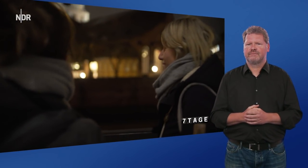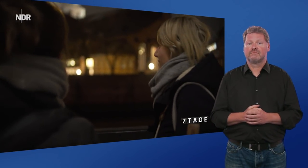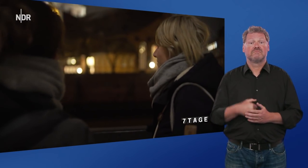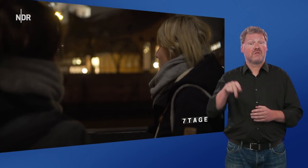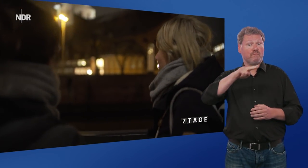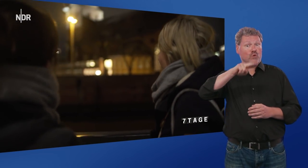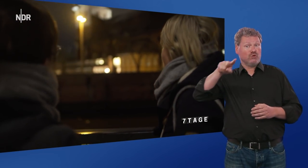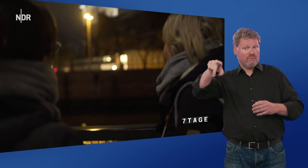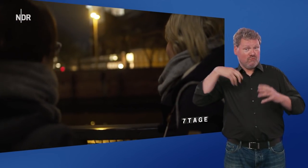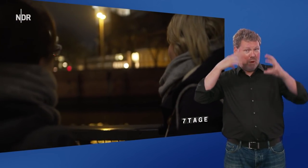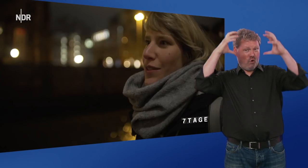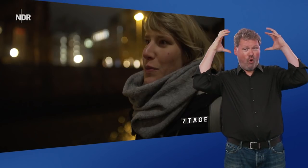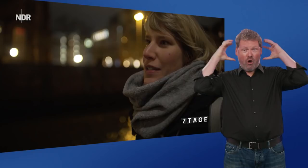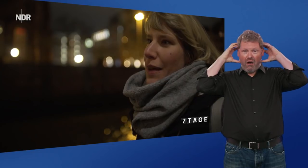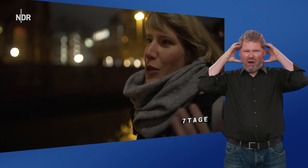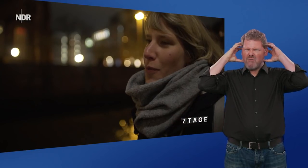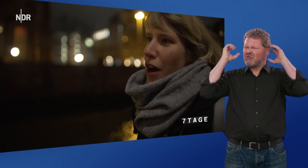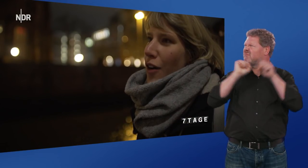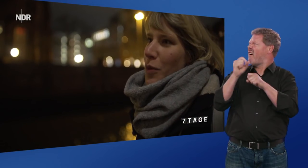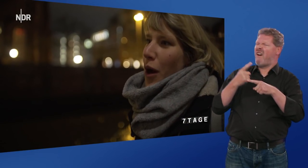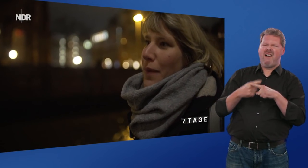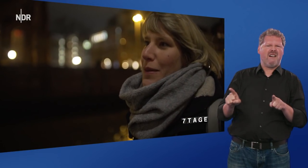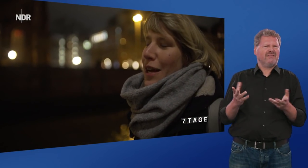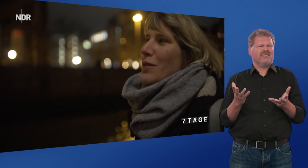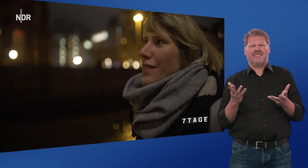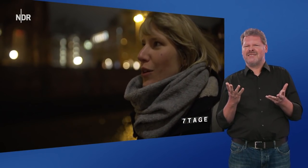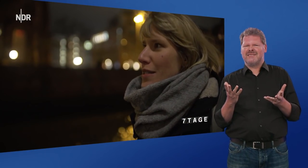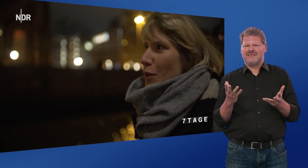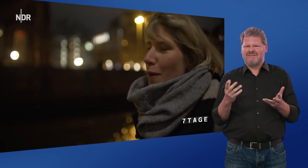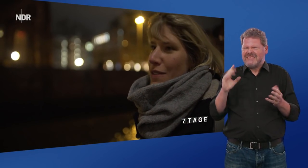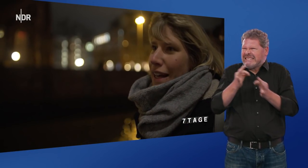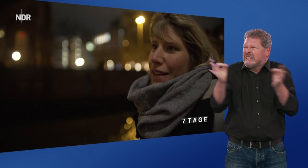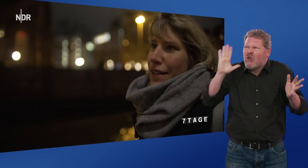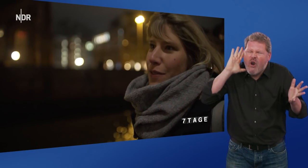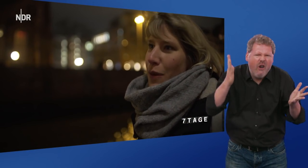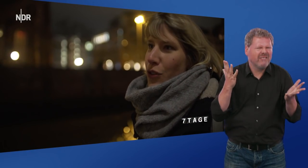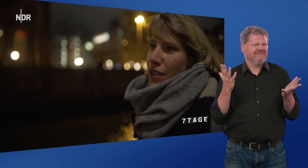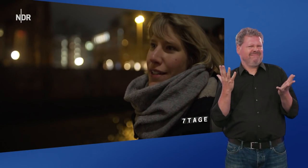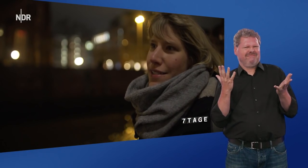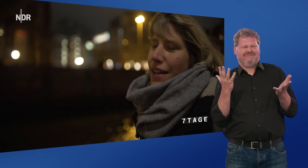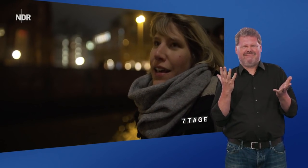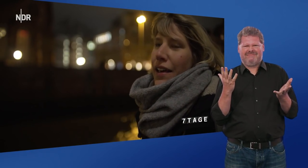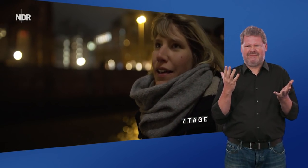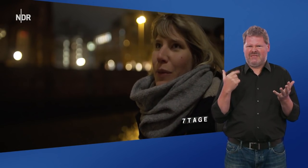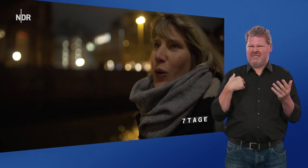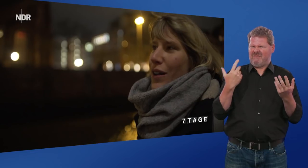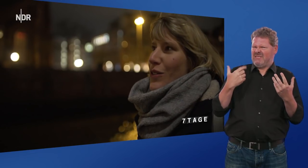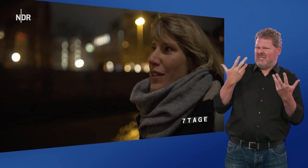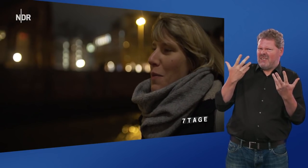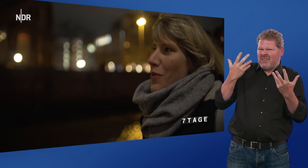Also eben im Museum war es ja so ein bisschen, habe ich Kopfhörer aufbekommen, aber ich glaube, es ist ja trotzdem noch mal was anderes, als wenn man wirklich nichts hört und ich glaube, mir